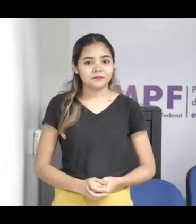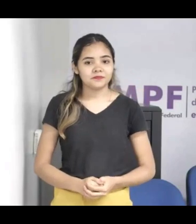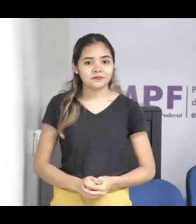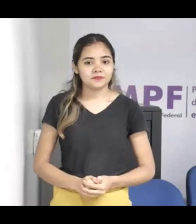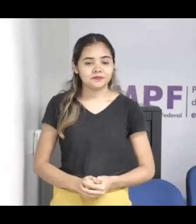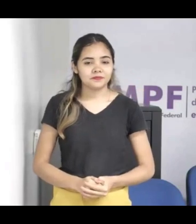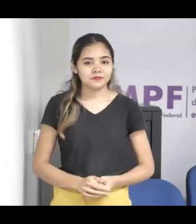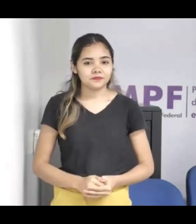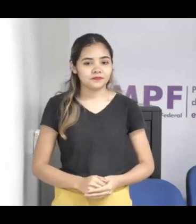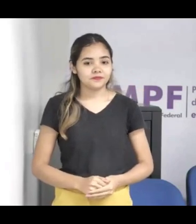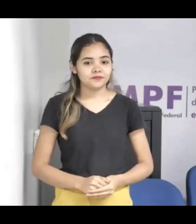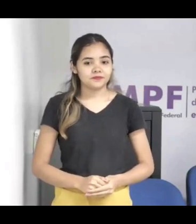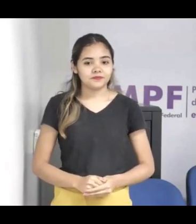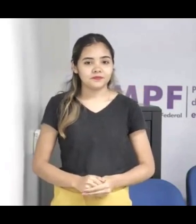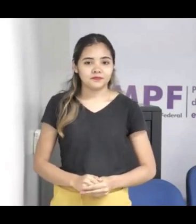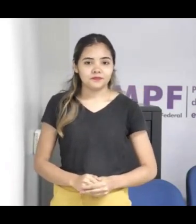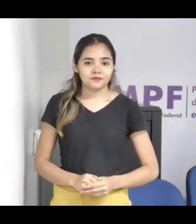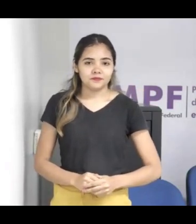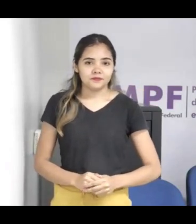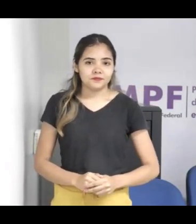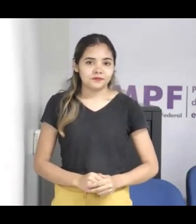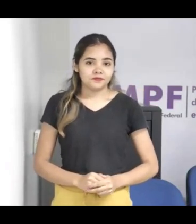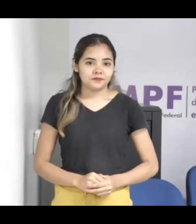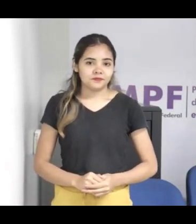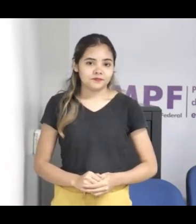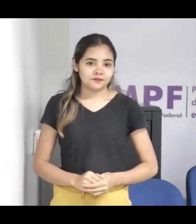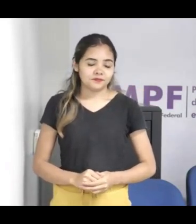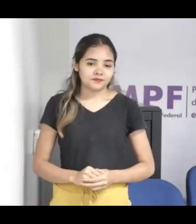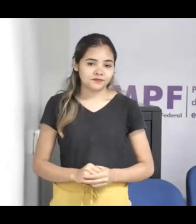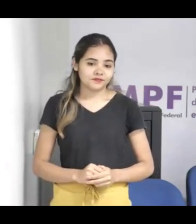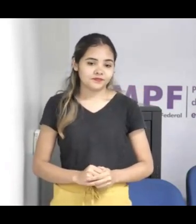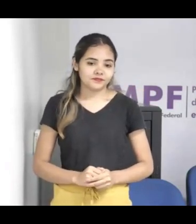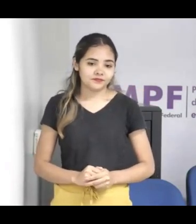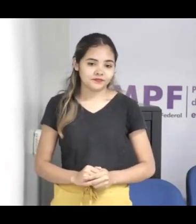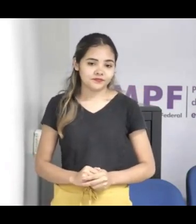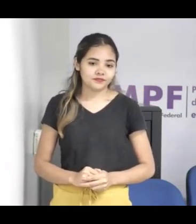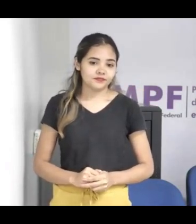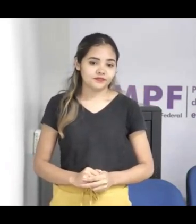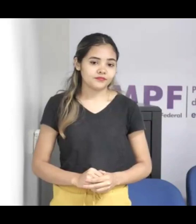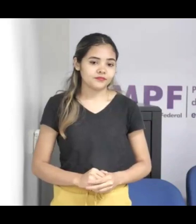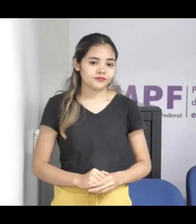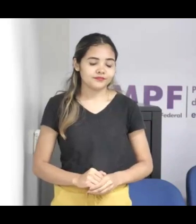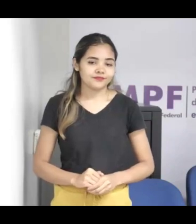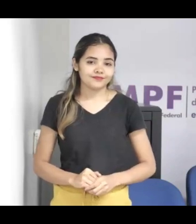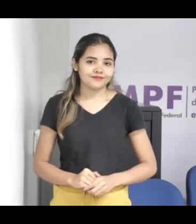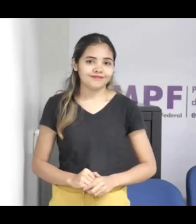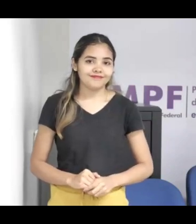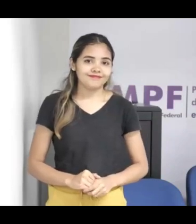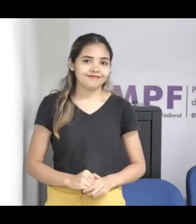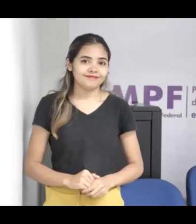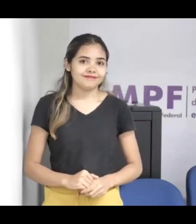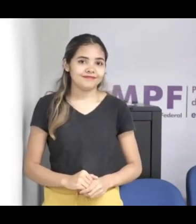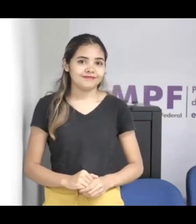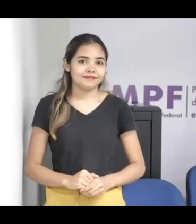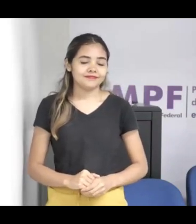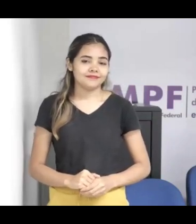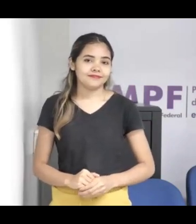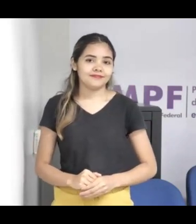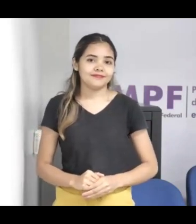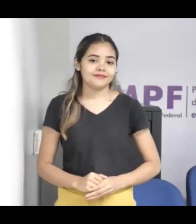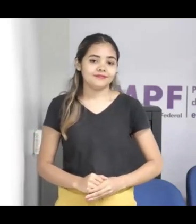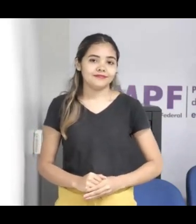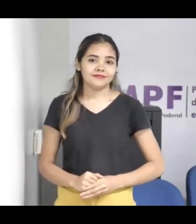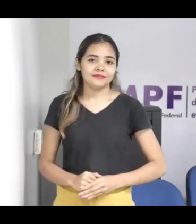e pelas instituições que são convidadas dentro do projeto Guardiões da Infância. Então, tenha a palavra.